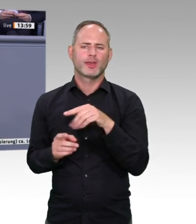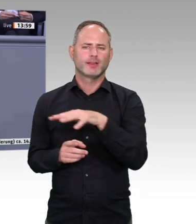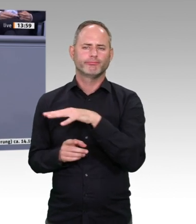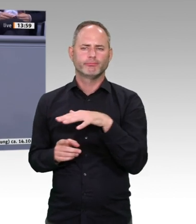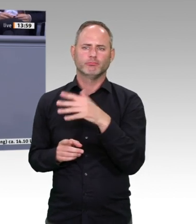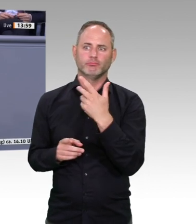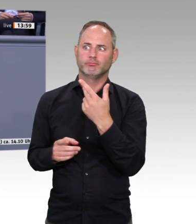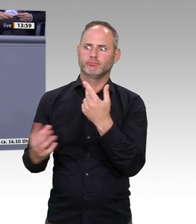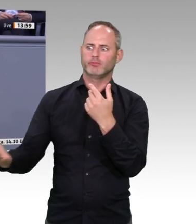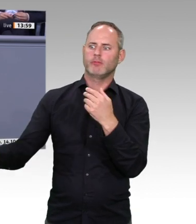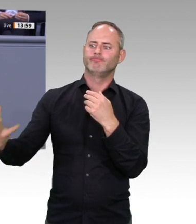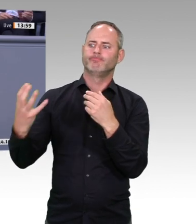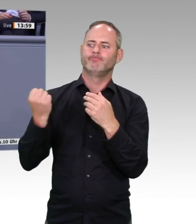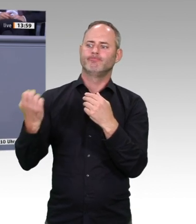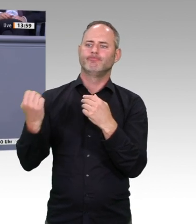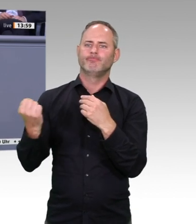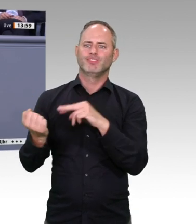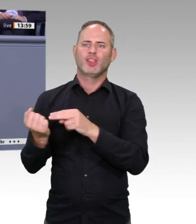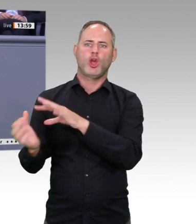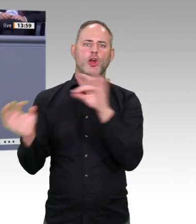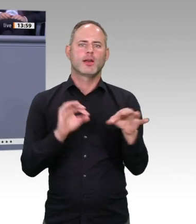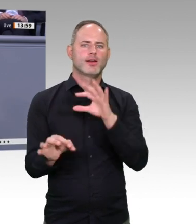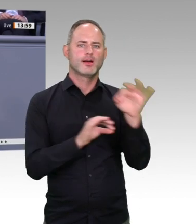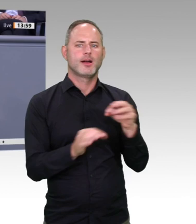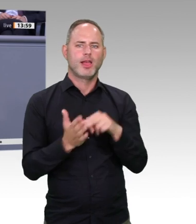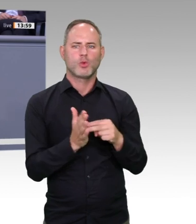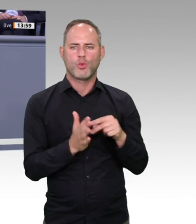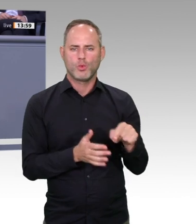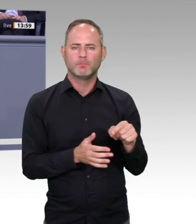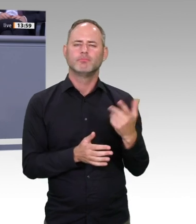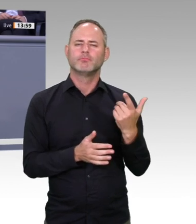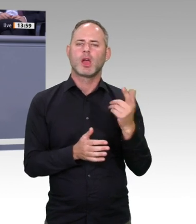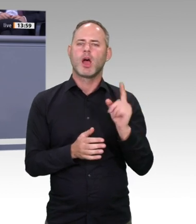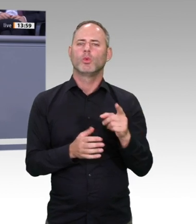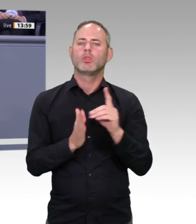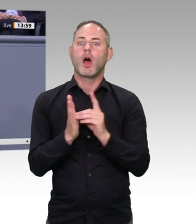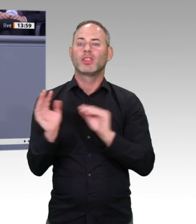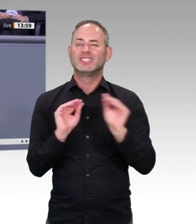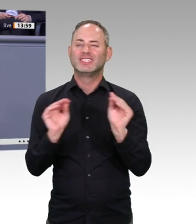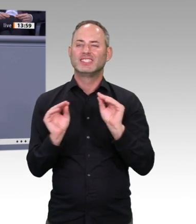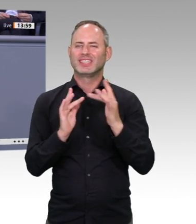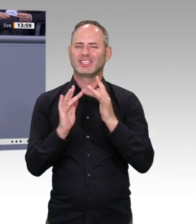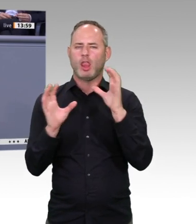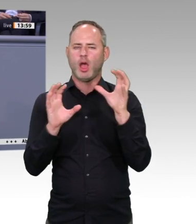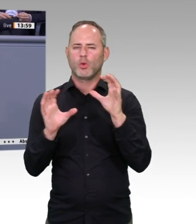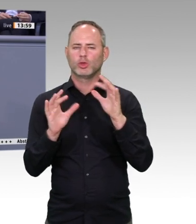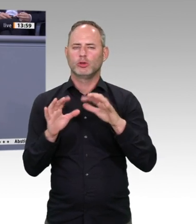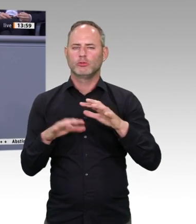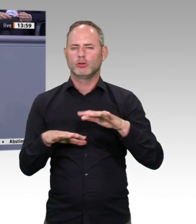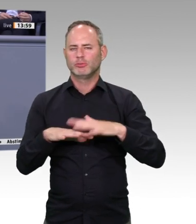Und diese Forschung ist eben gelebte Nachhaltigkeitsforschung für unsere digitale Gesellschaft, weil die Ergebnisse dazu führen werden, dass wir